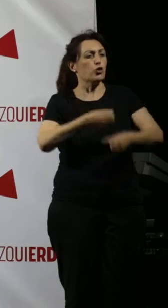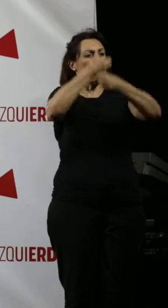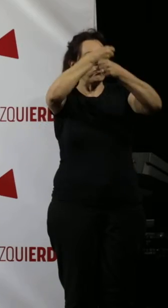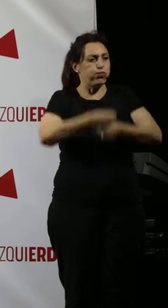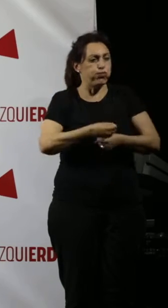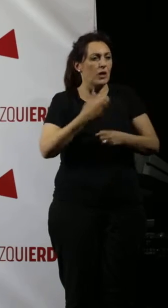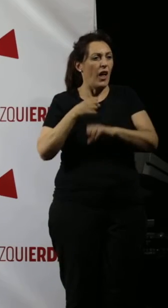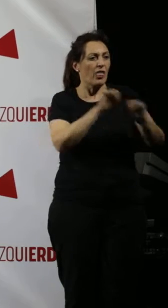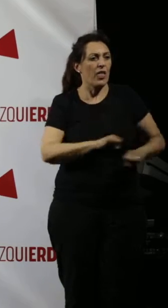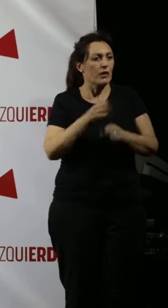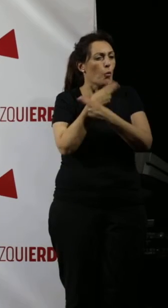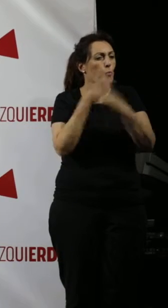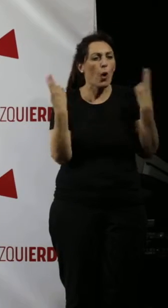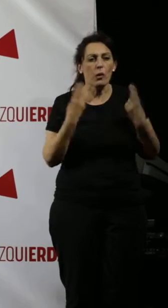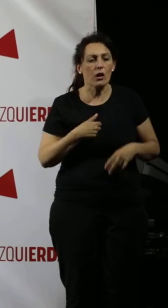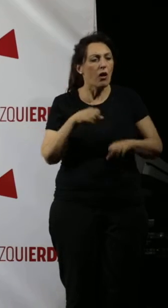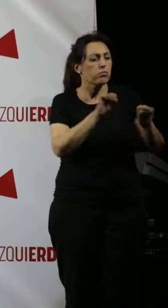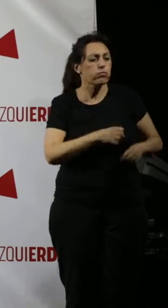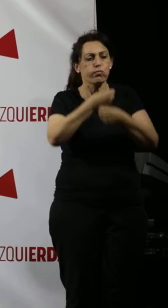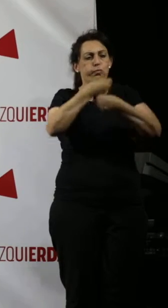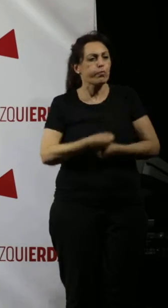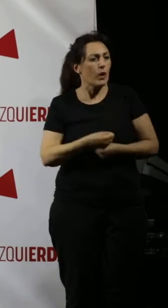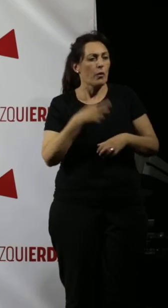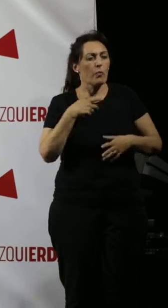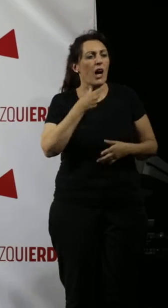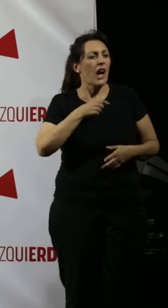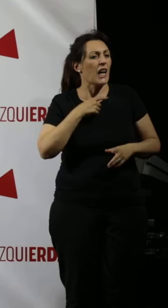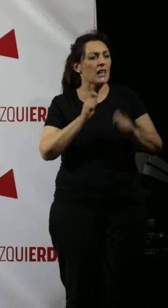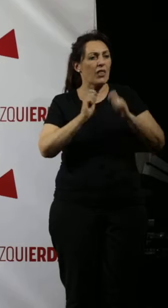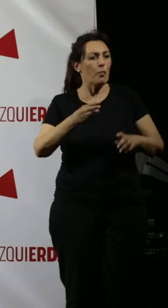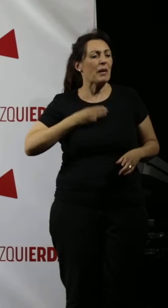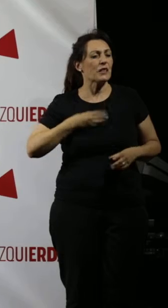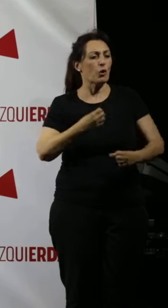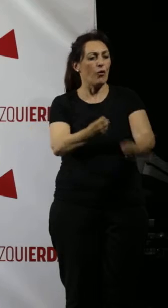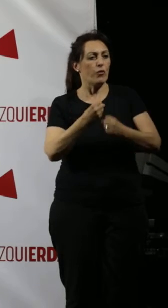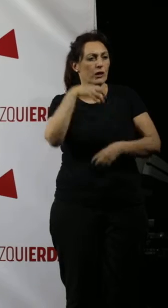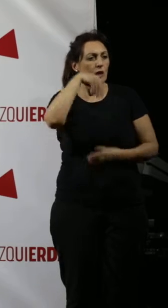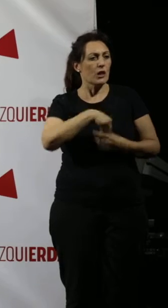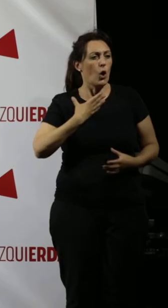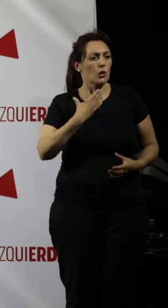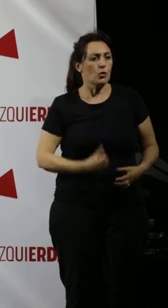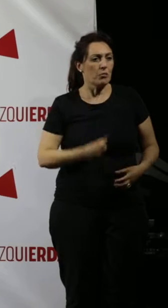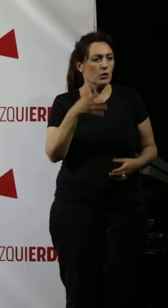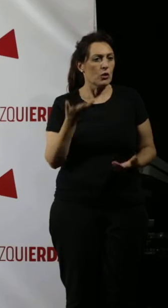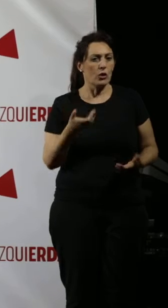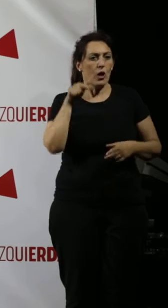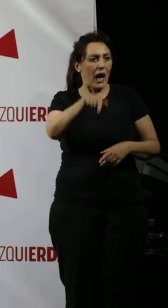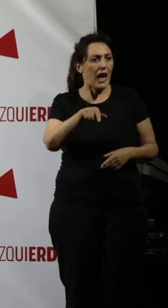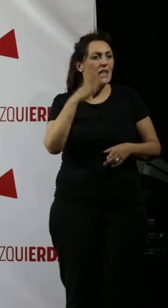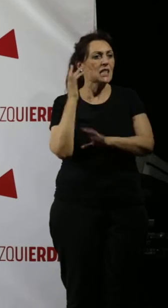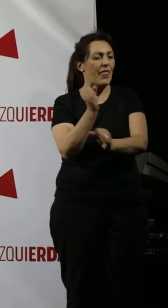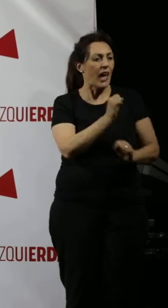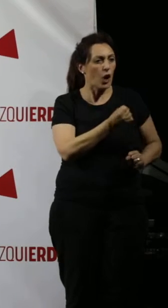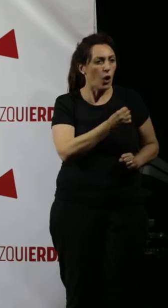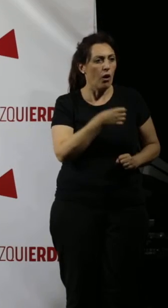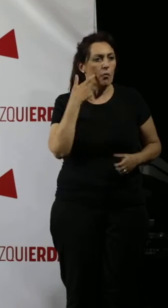posición de defensa de empresas públicas porque era la garantía de un patrimonio fuerte para un ayuntamiento. Y ahí tenemos a Sadeco,